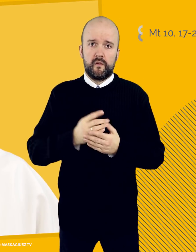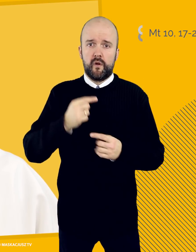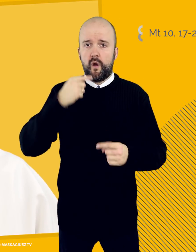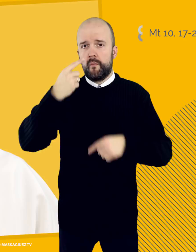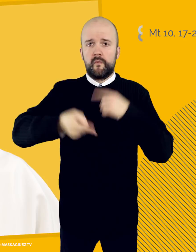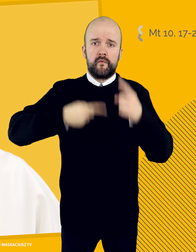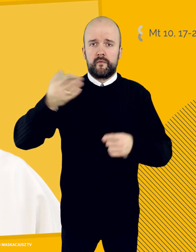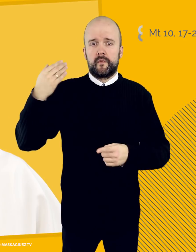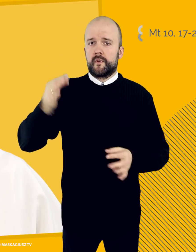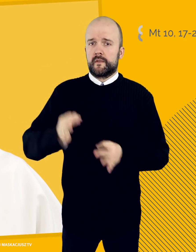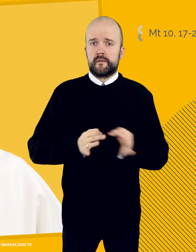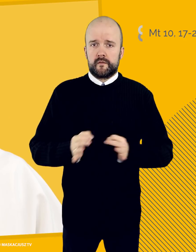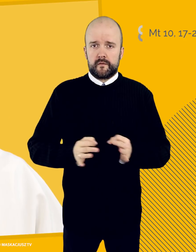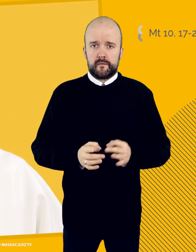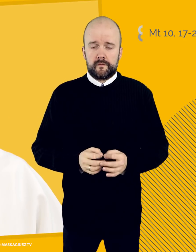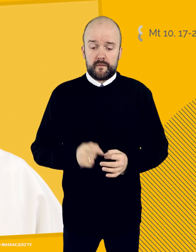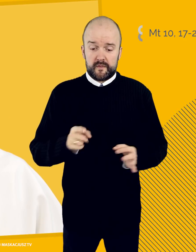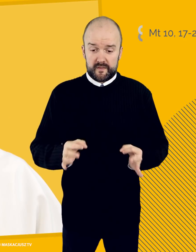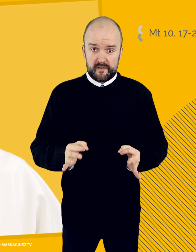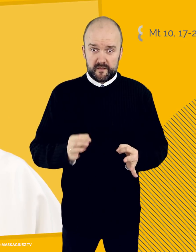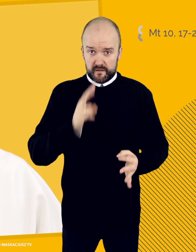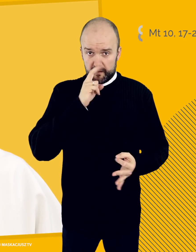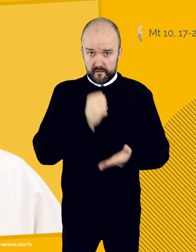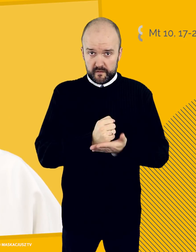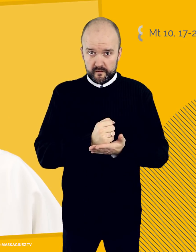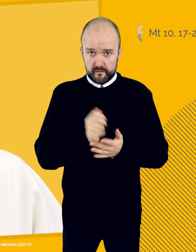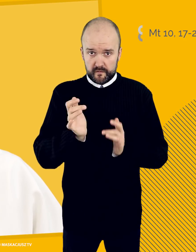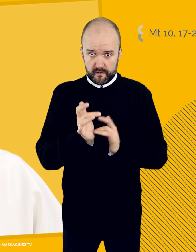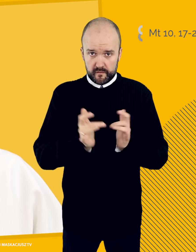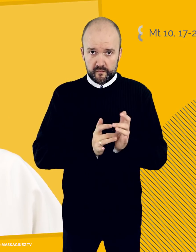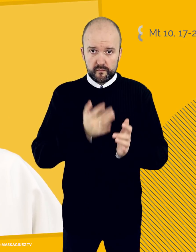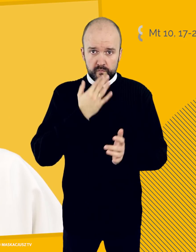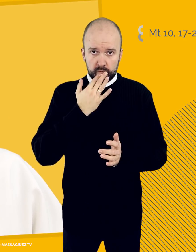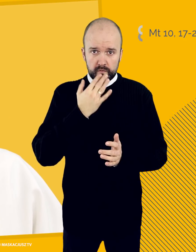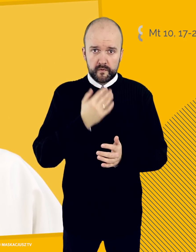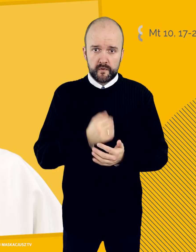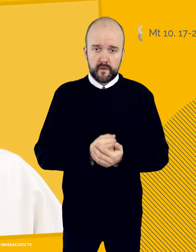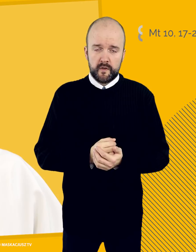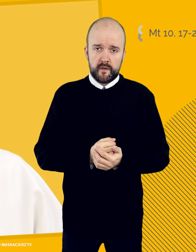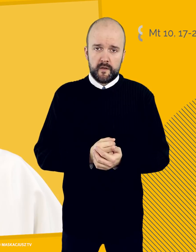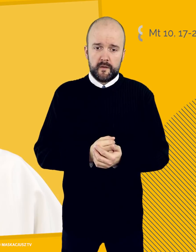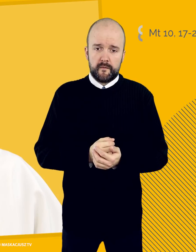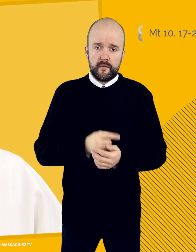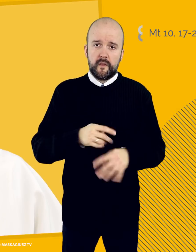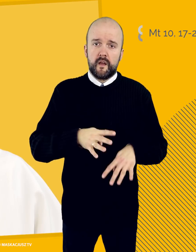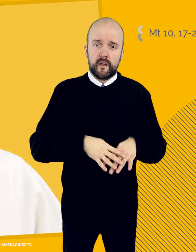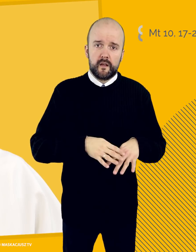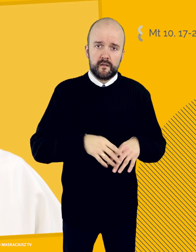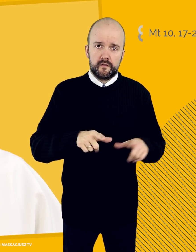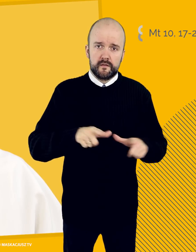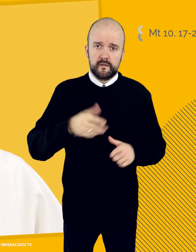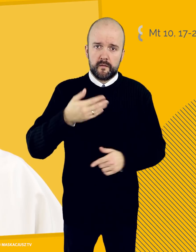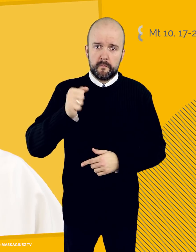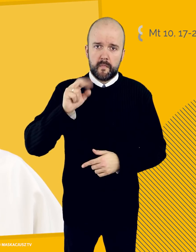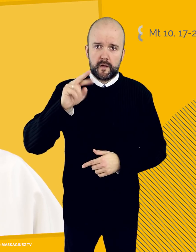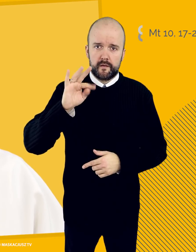tego rodzaju historiach. To świadectwo, o którym mówi Jezus po grecku w ogóle oznacza martyria,